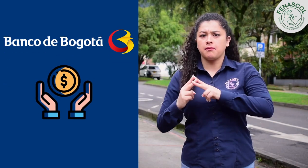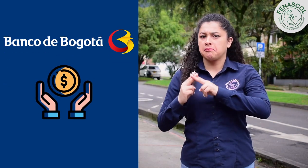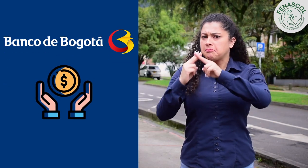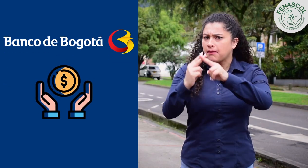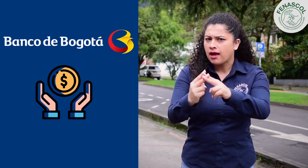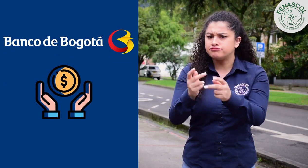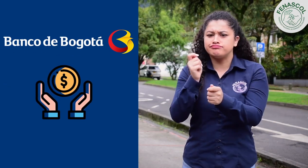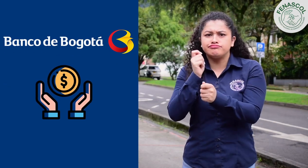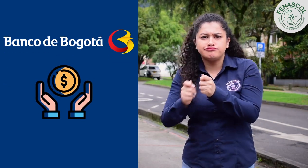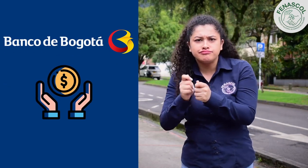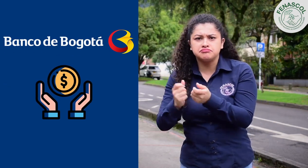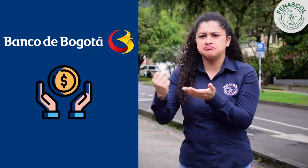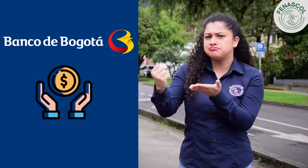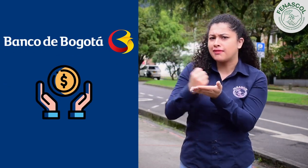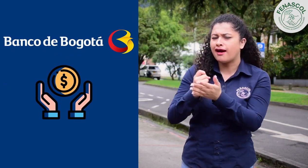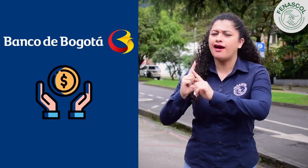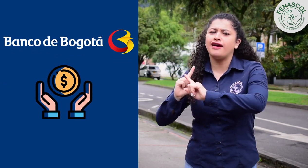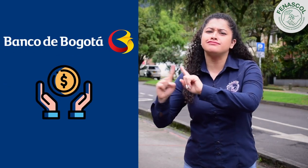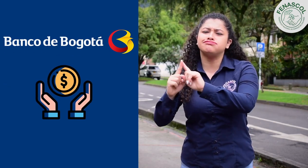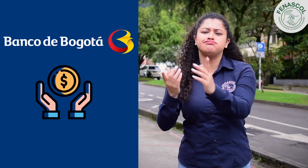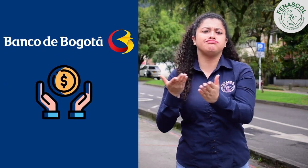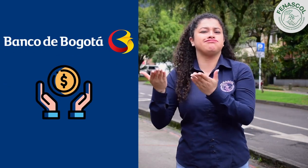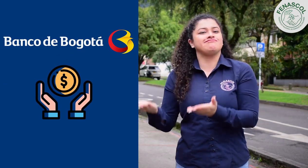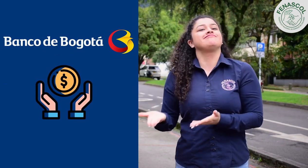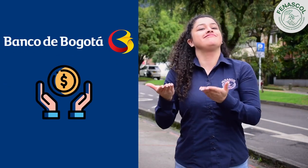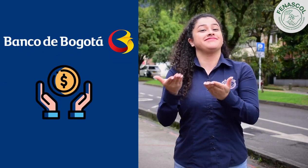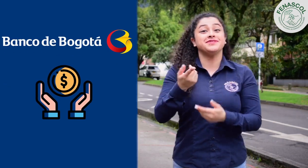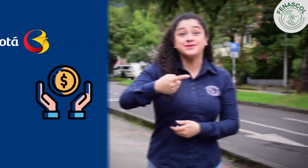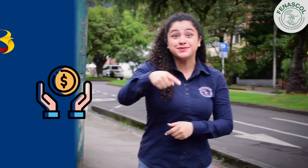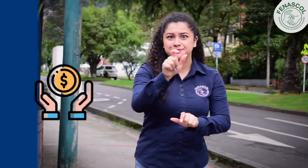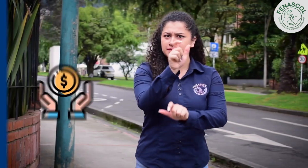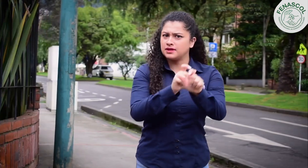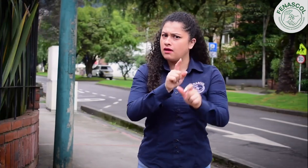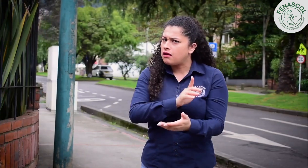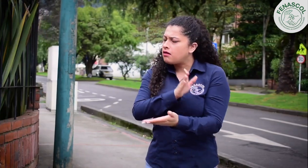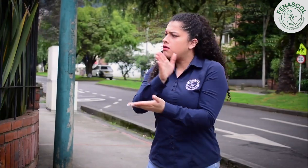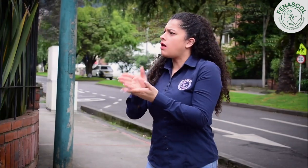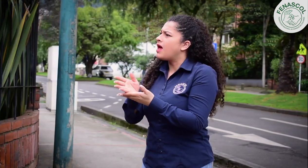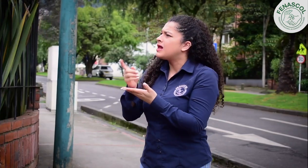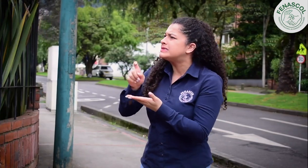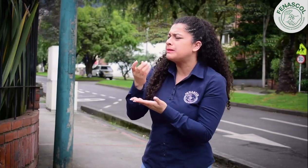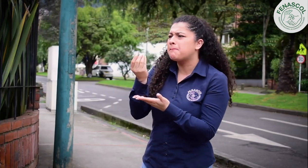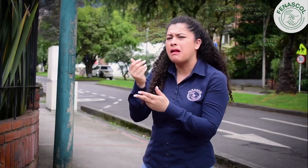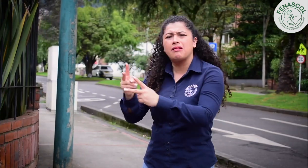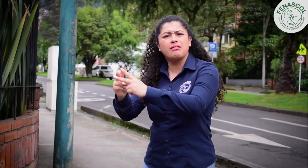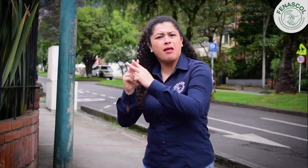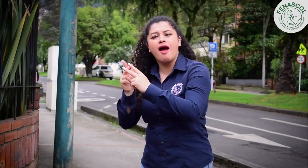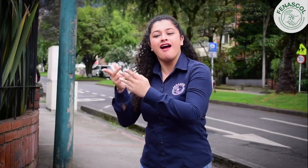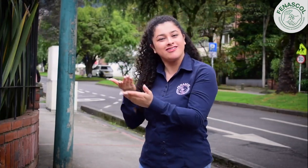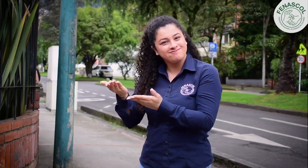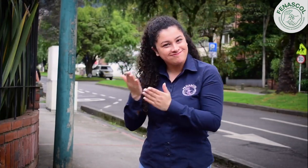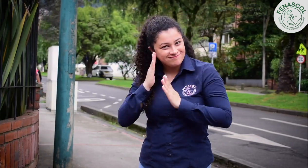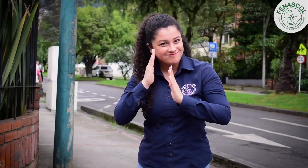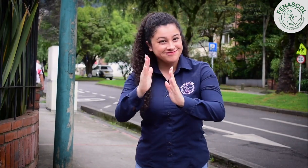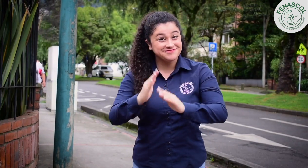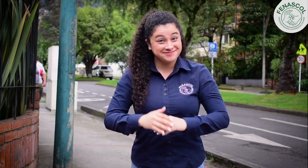créditos y otros más. Las personas pueden ir a las oficinas del banco para conocer estos servicios.